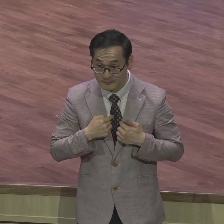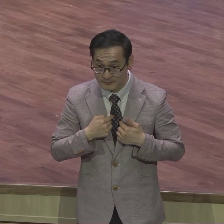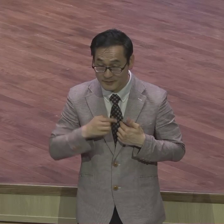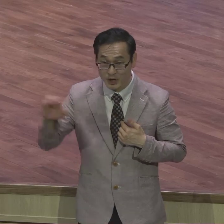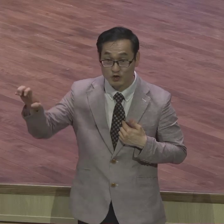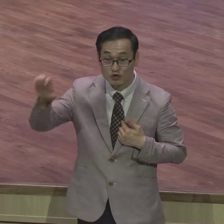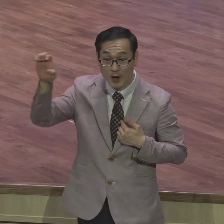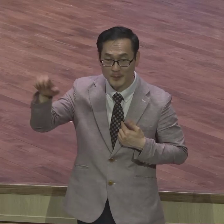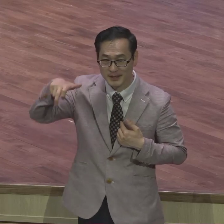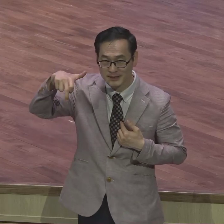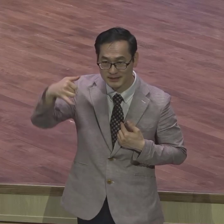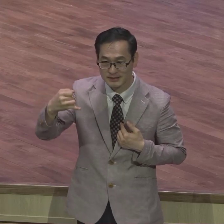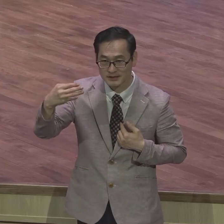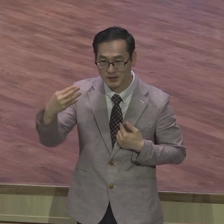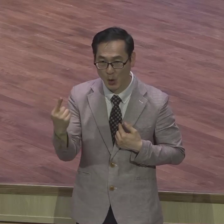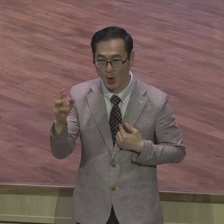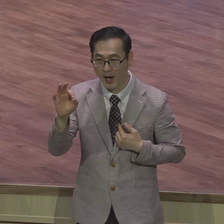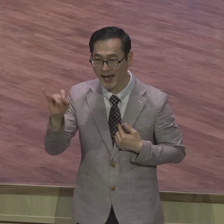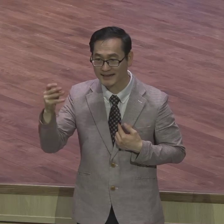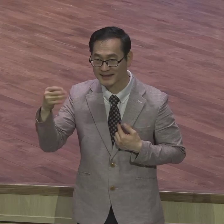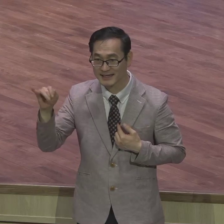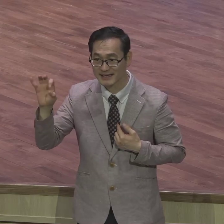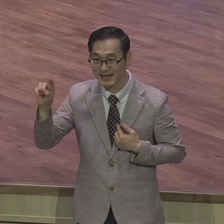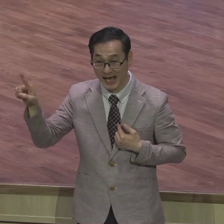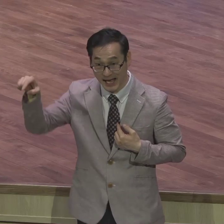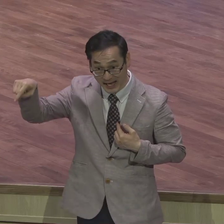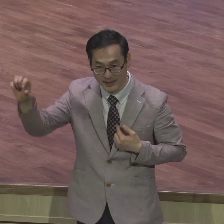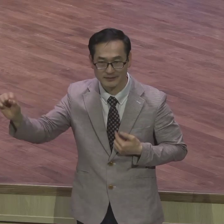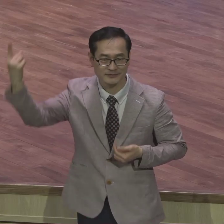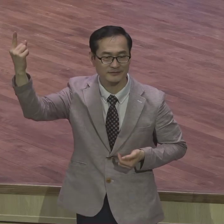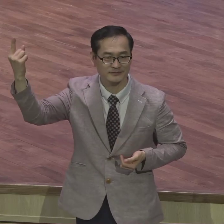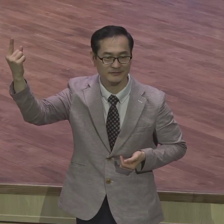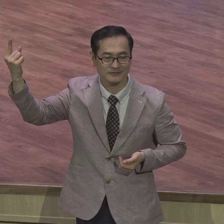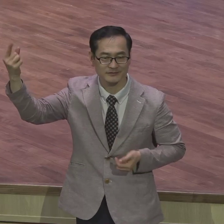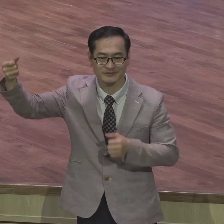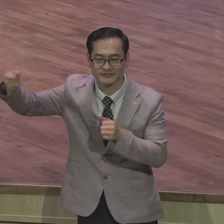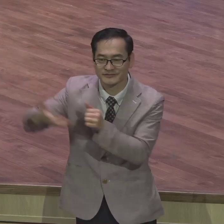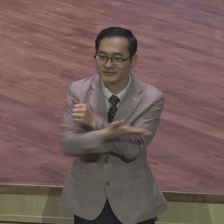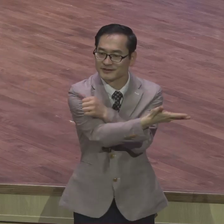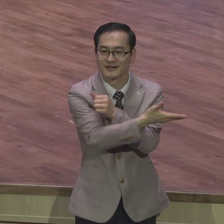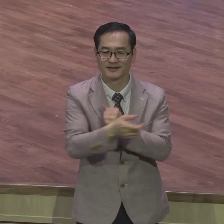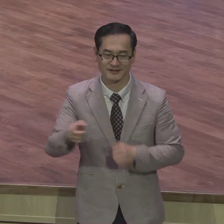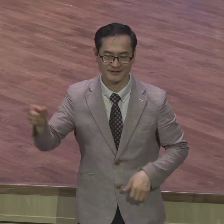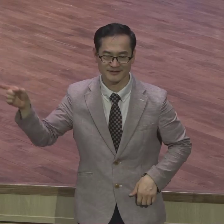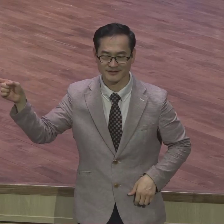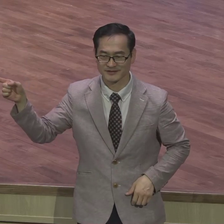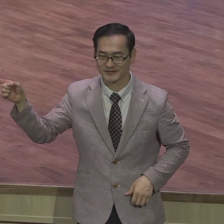크로아티아에서 유래되었습니다 유럽의 크로아티아